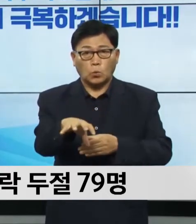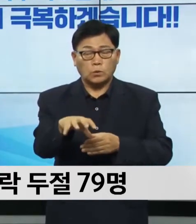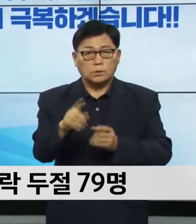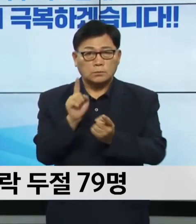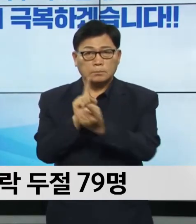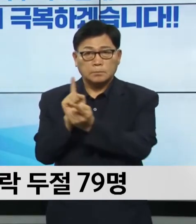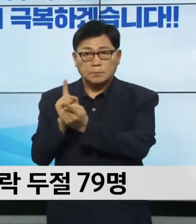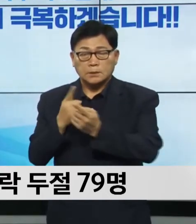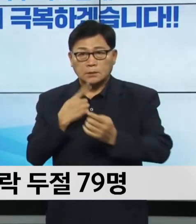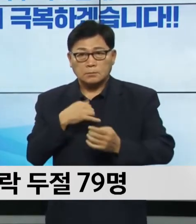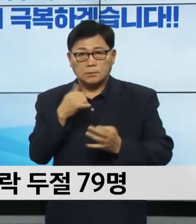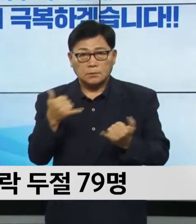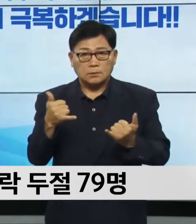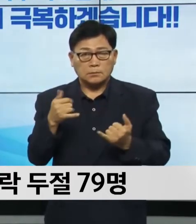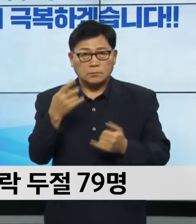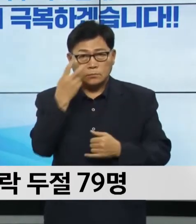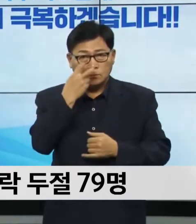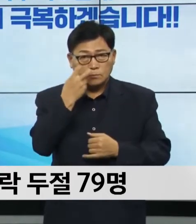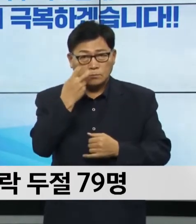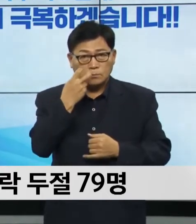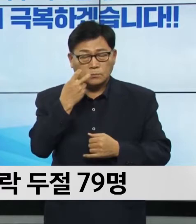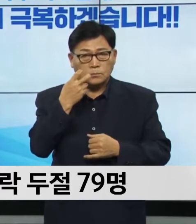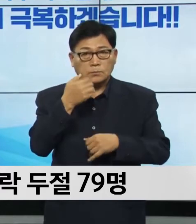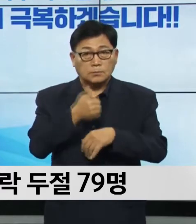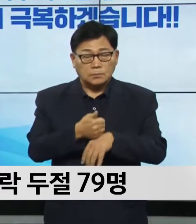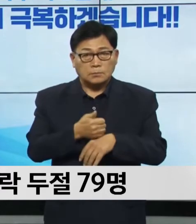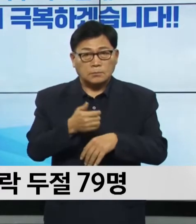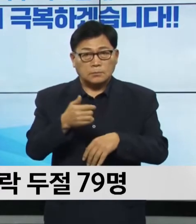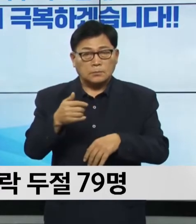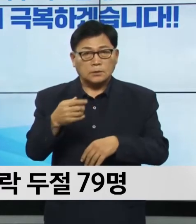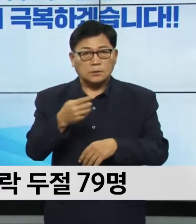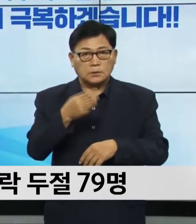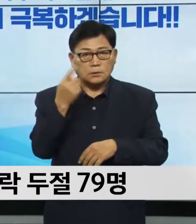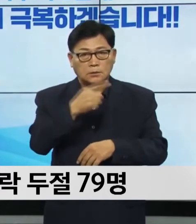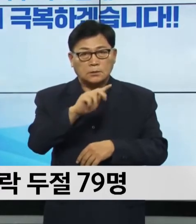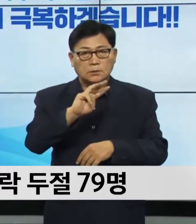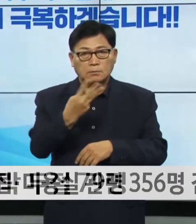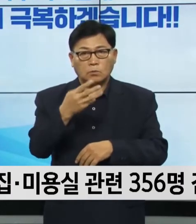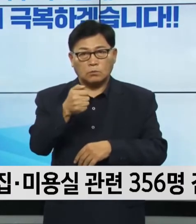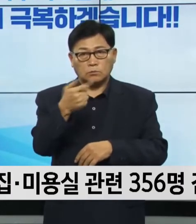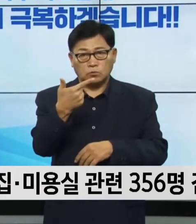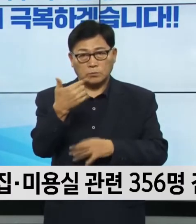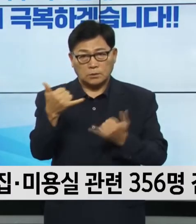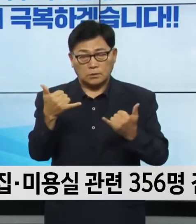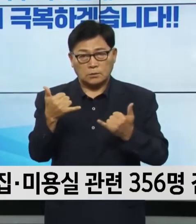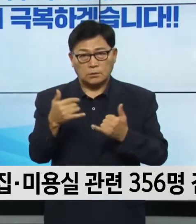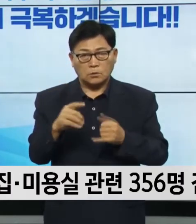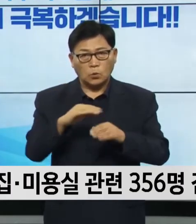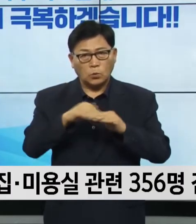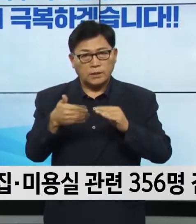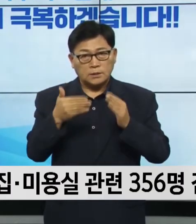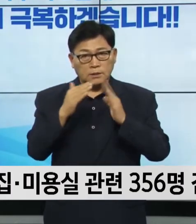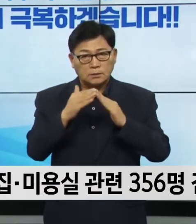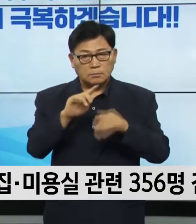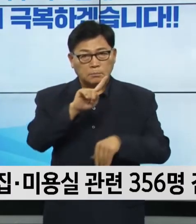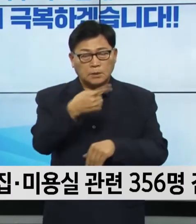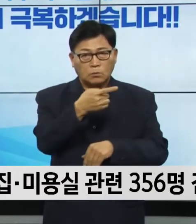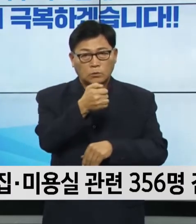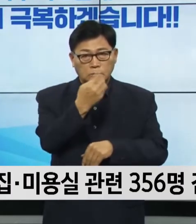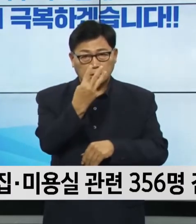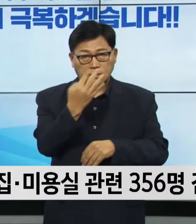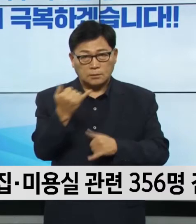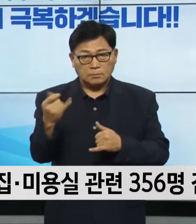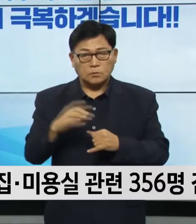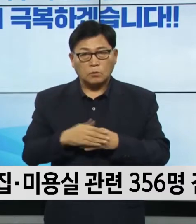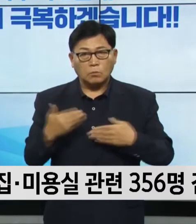접촉자 조사는 총 356명이 이루어졌습니다. 햇집이 153명,